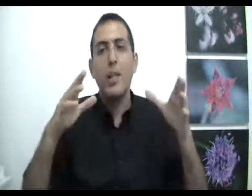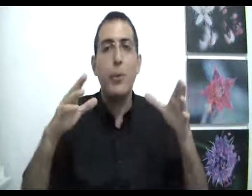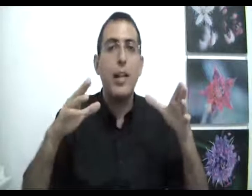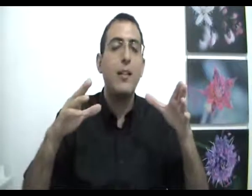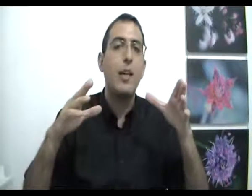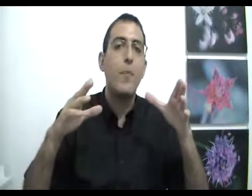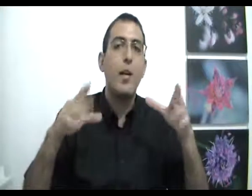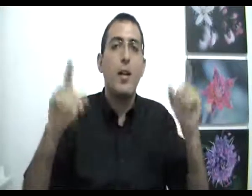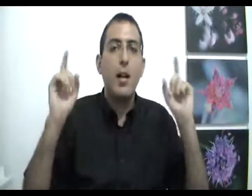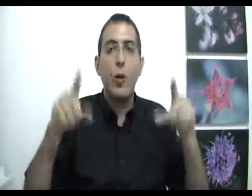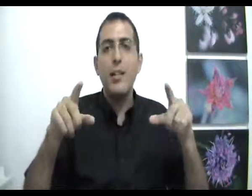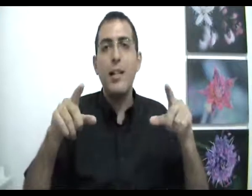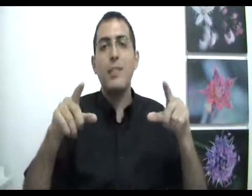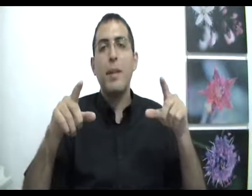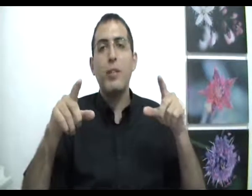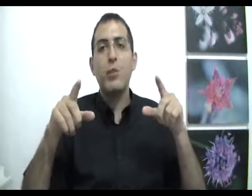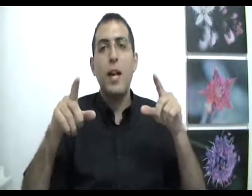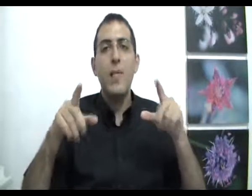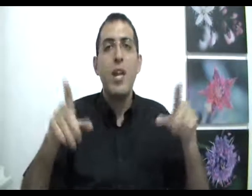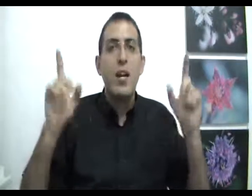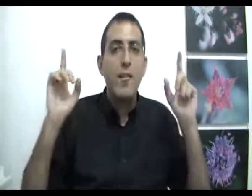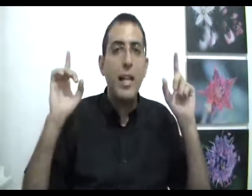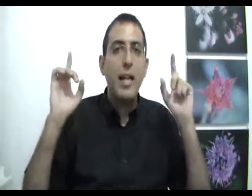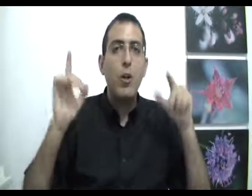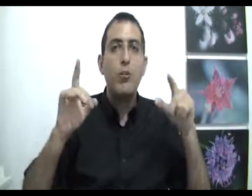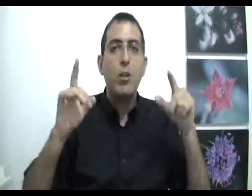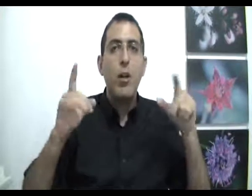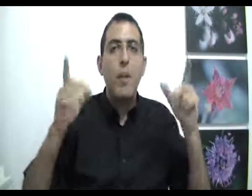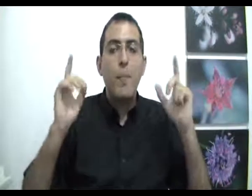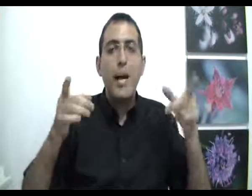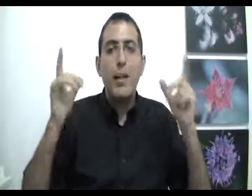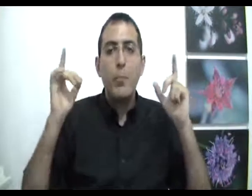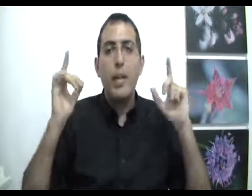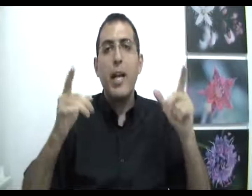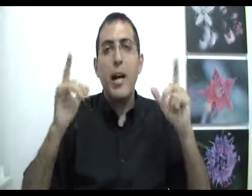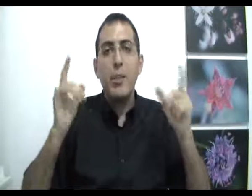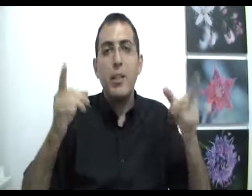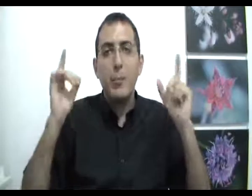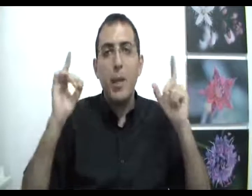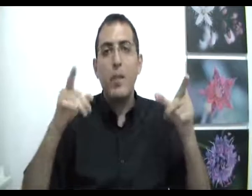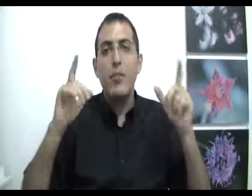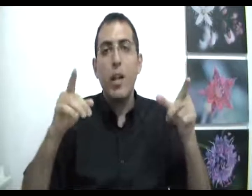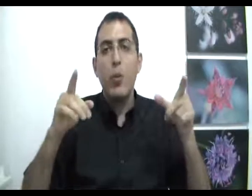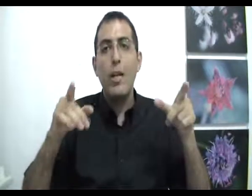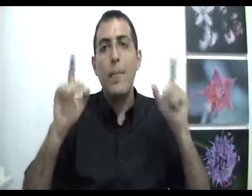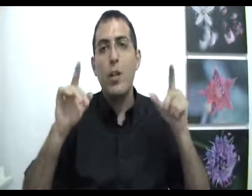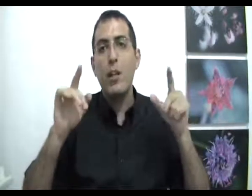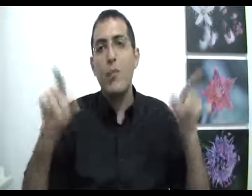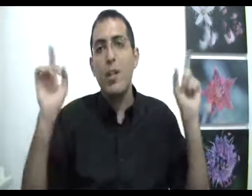לגבונן על הדברים, לחקור עתינן לסיבה והתוצאה, ולגלות מהי מחירה אמיתית באמת. ושיהיה לכולם המשך יום של